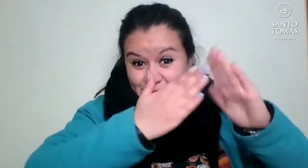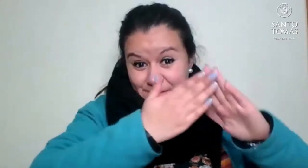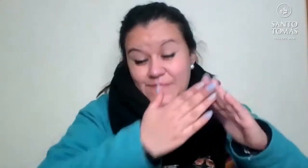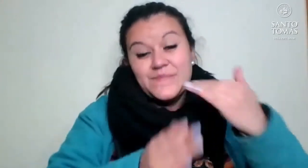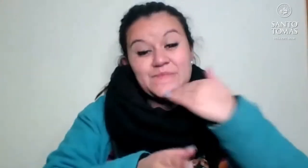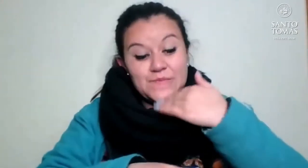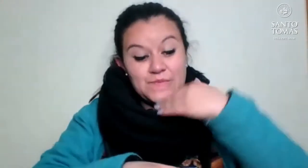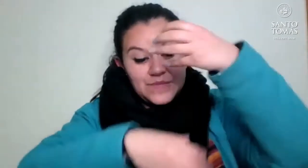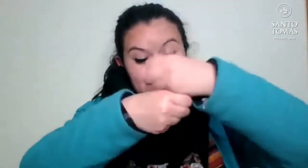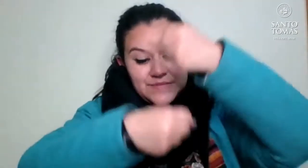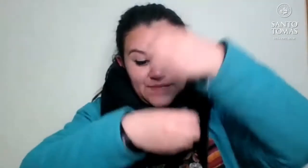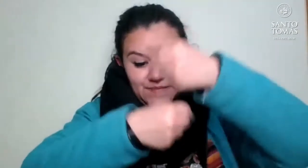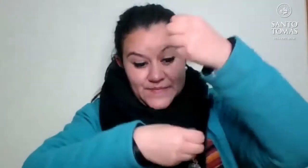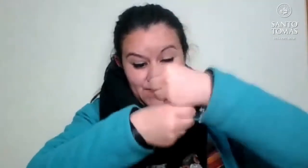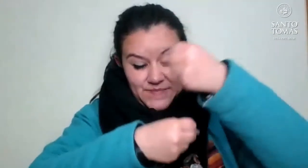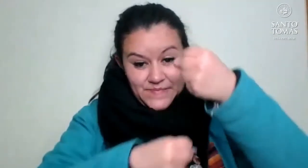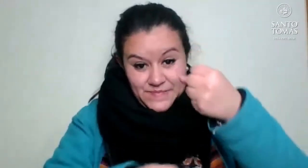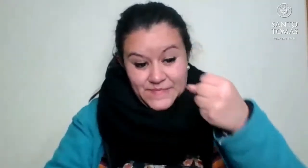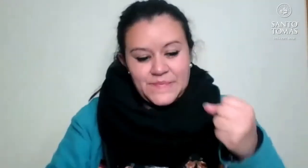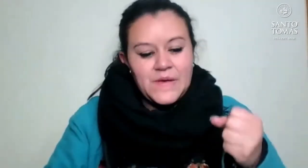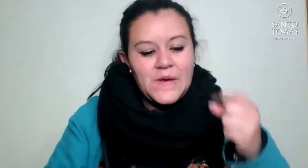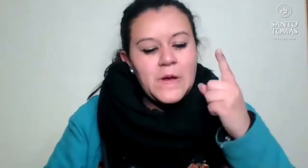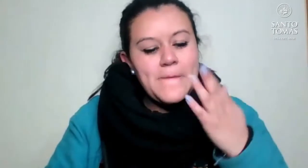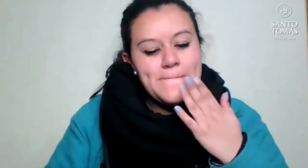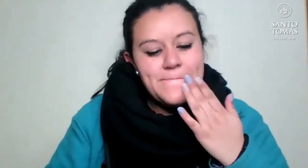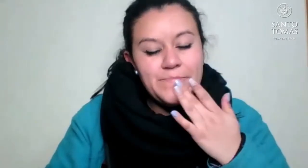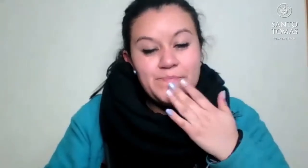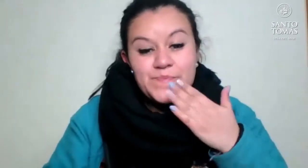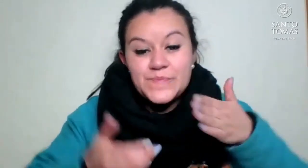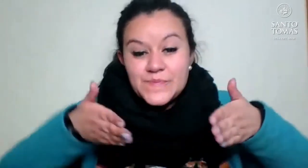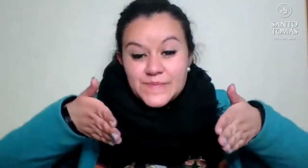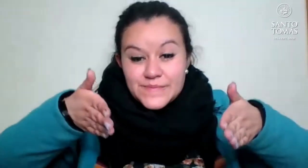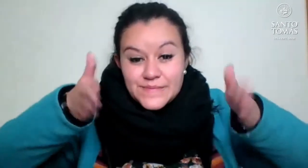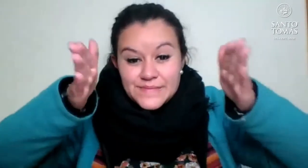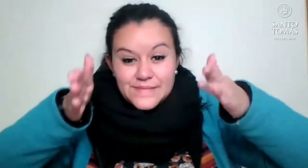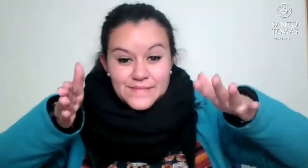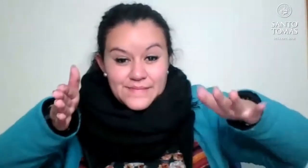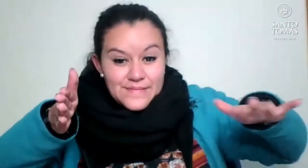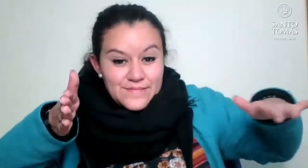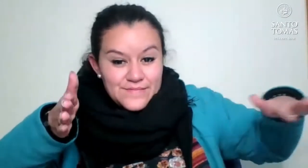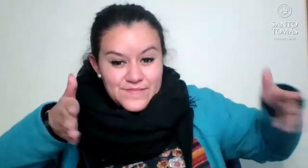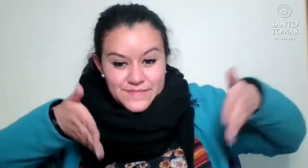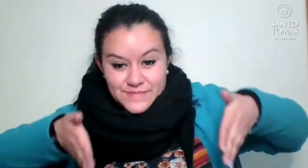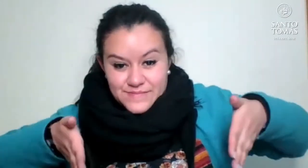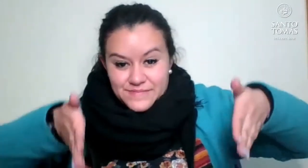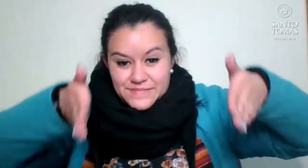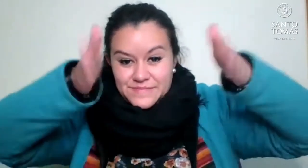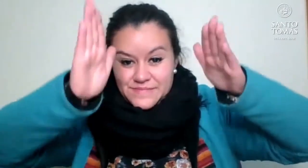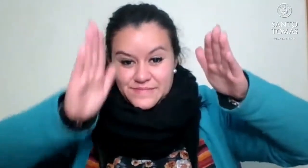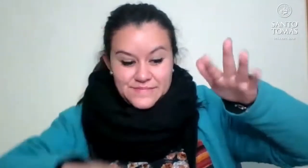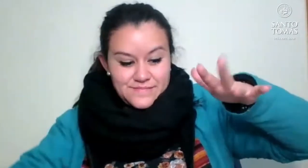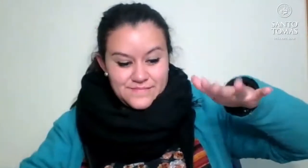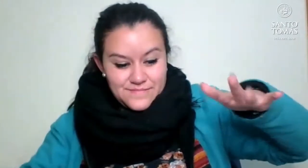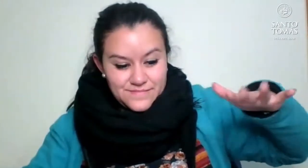Vamos a seguir, entonces, con algunas ciudades que están en Los Andes. Recuerda que podemos decir así Los Andes.